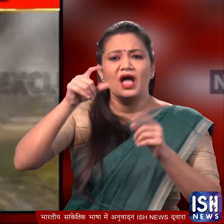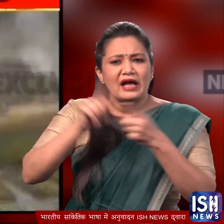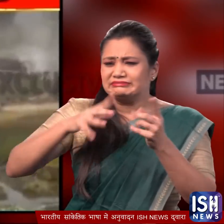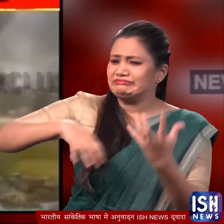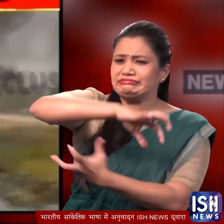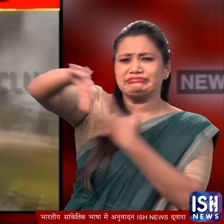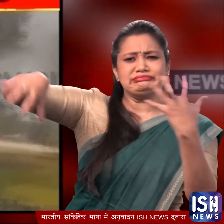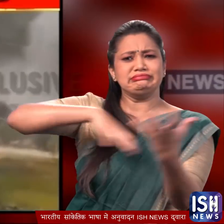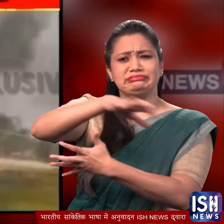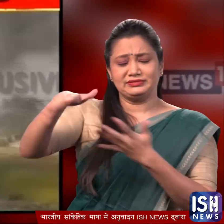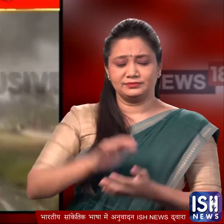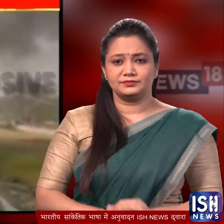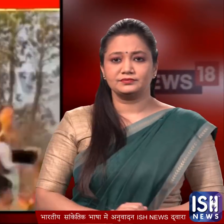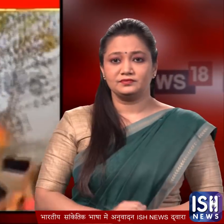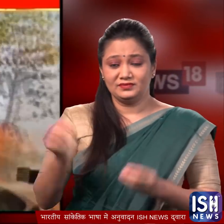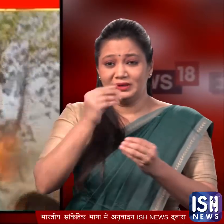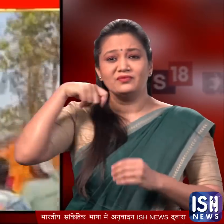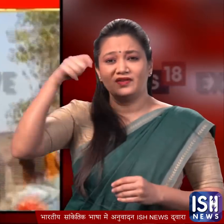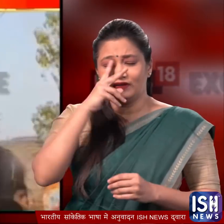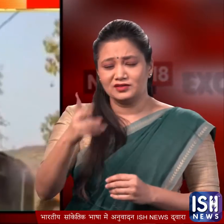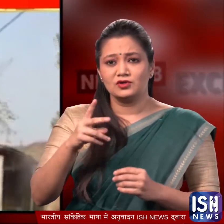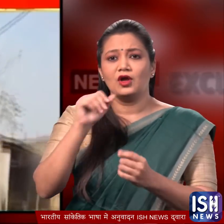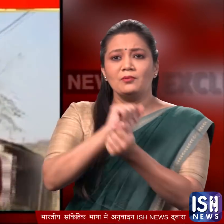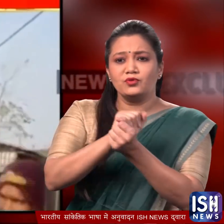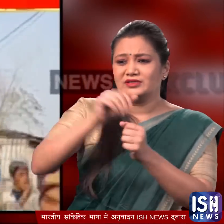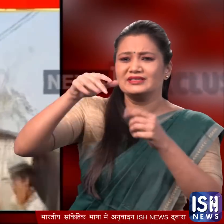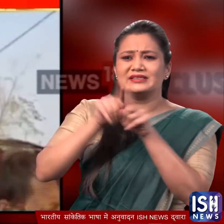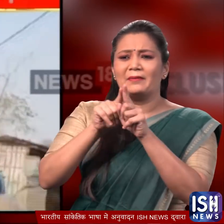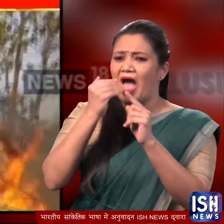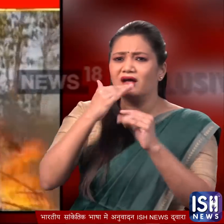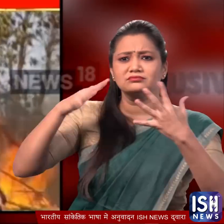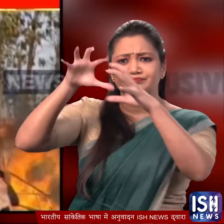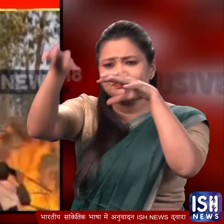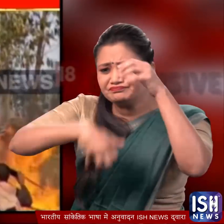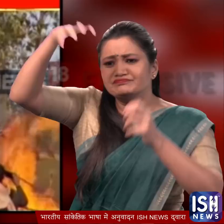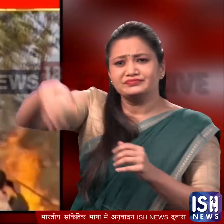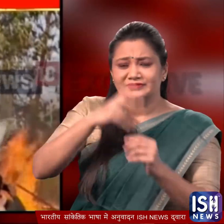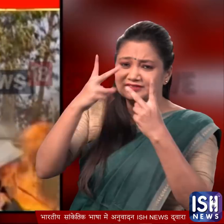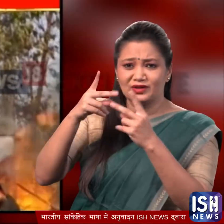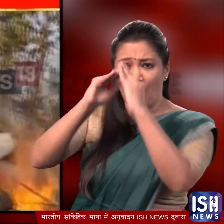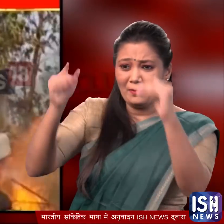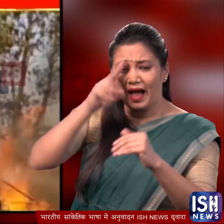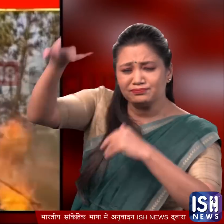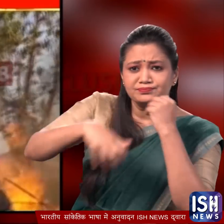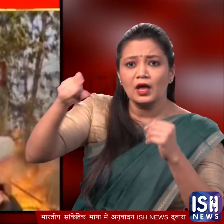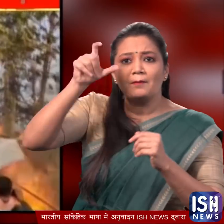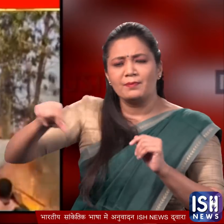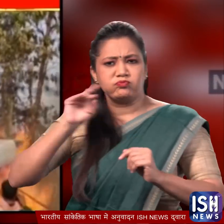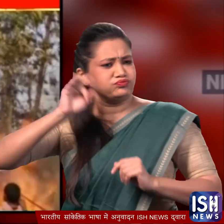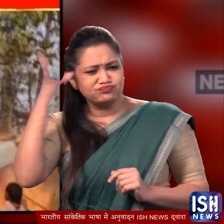वो भड